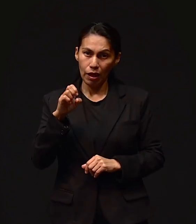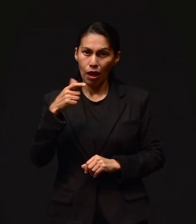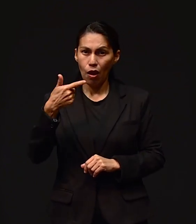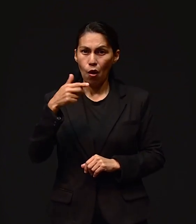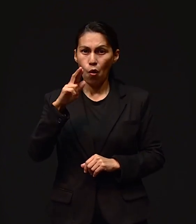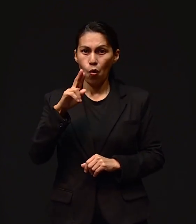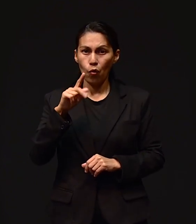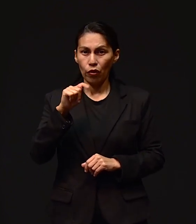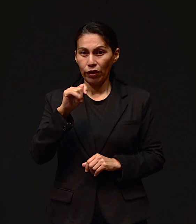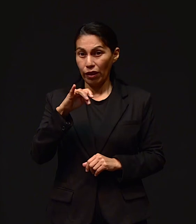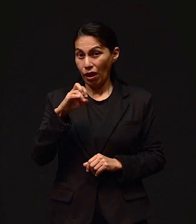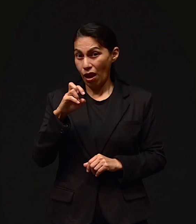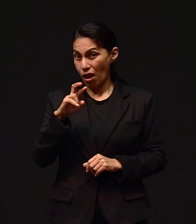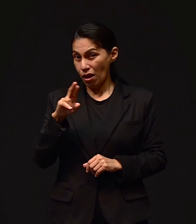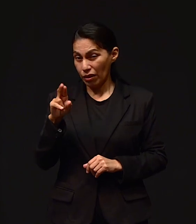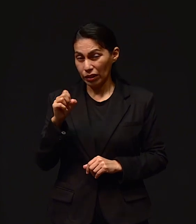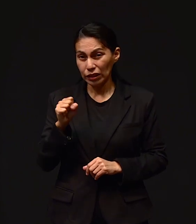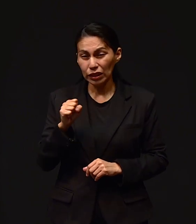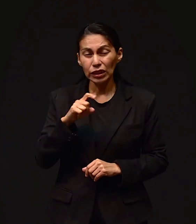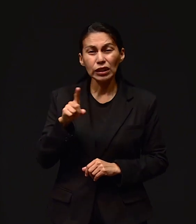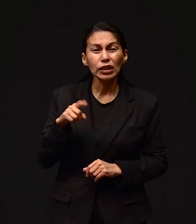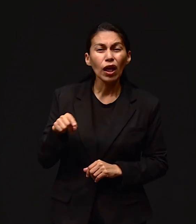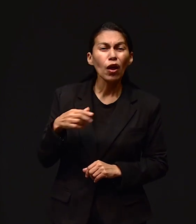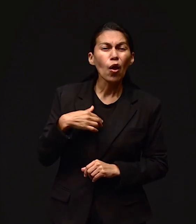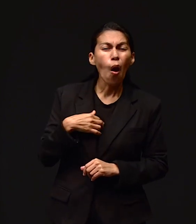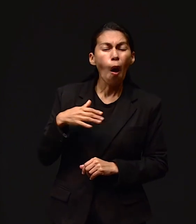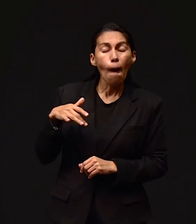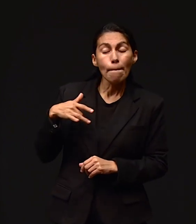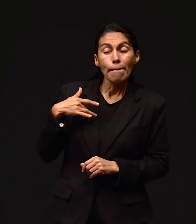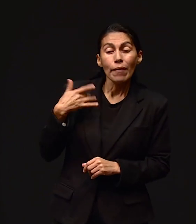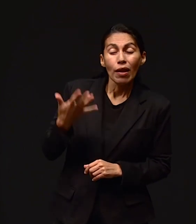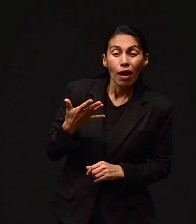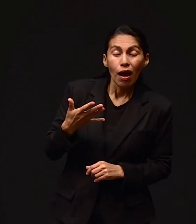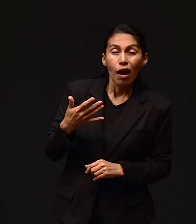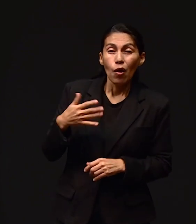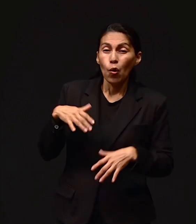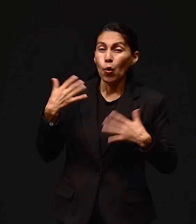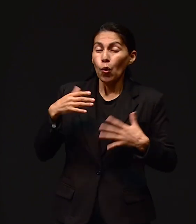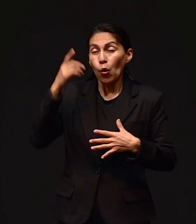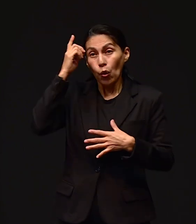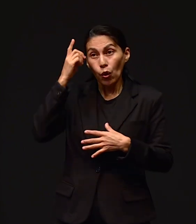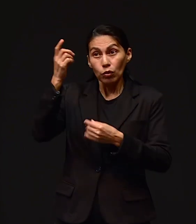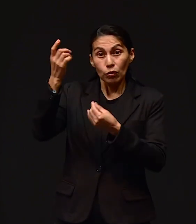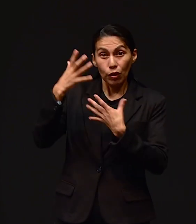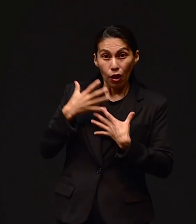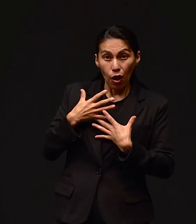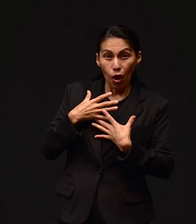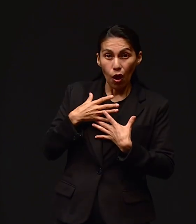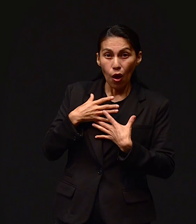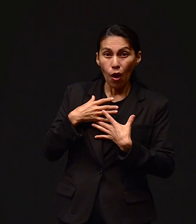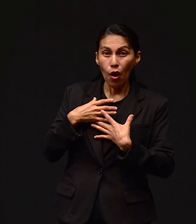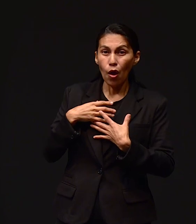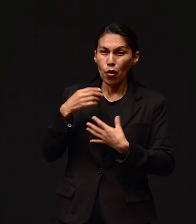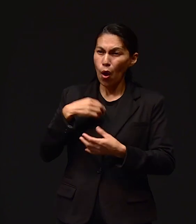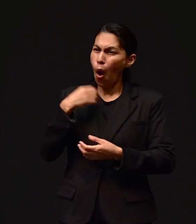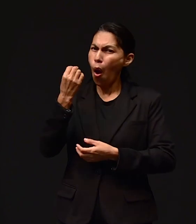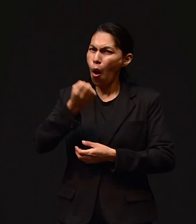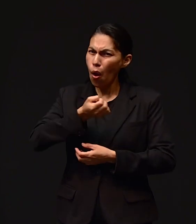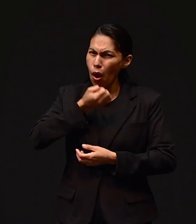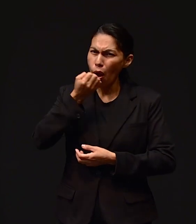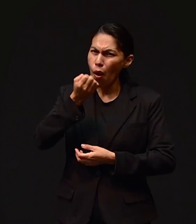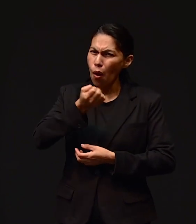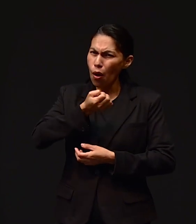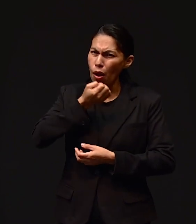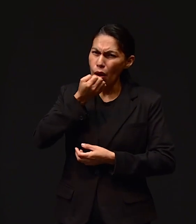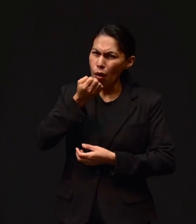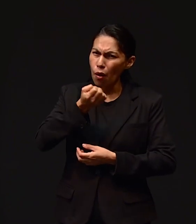a nuestro Dios Amén Porque obró un milagro muy grande en mi familia Agradezco que después de clamar a él